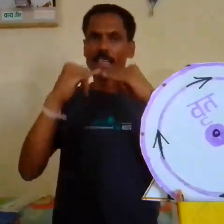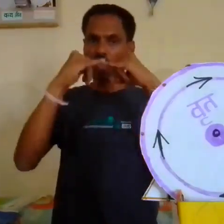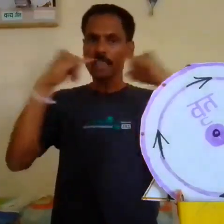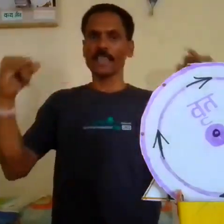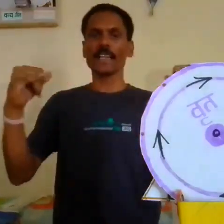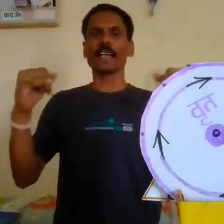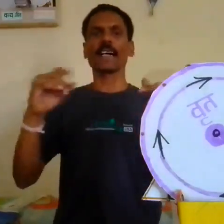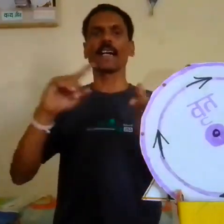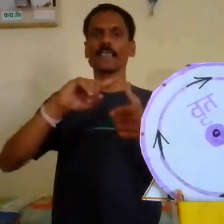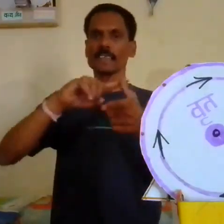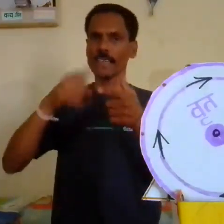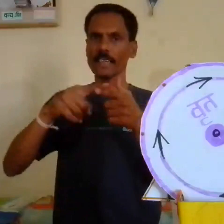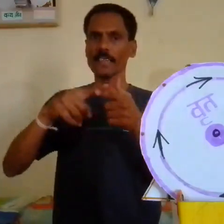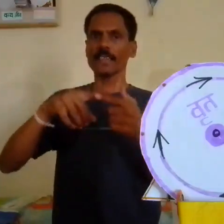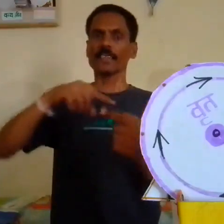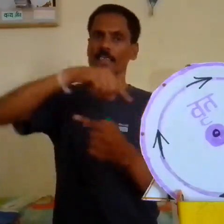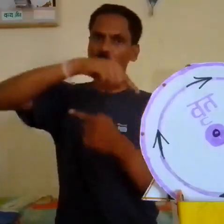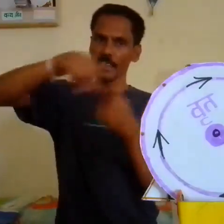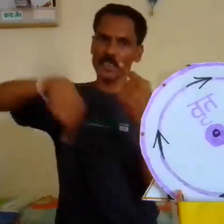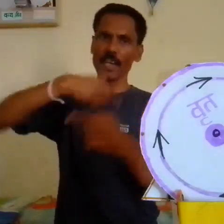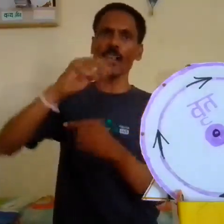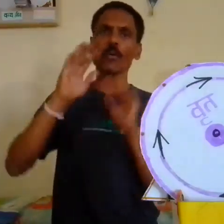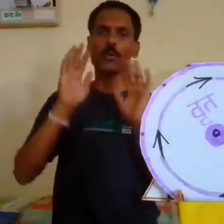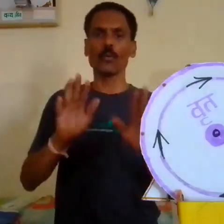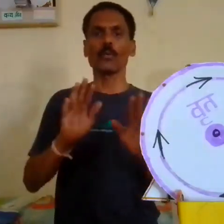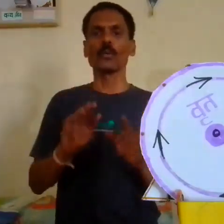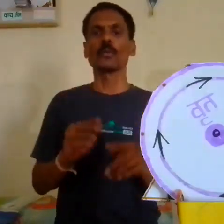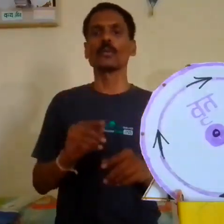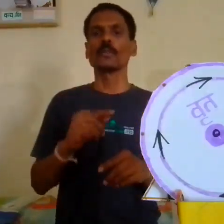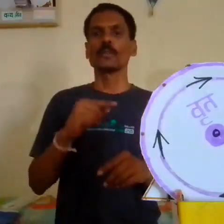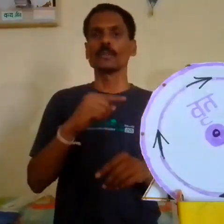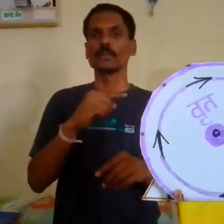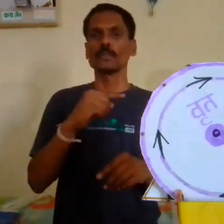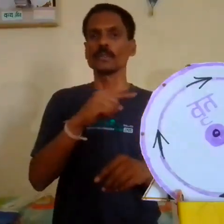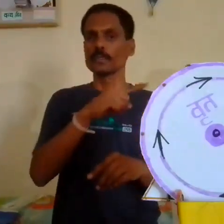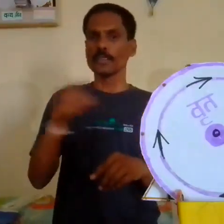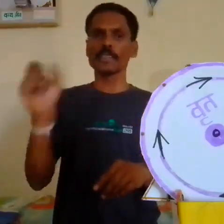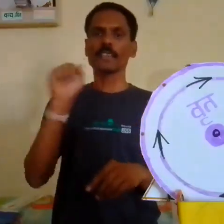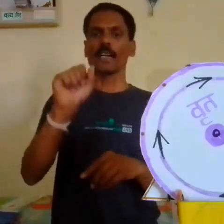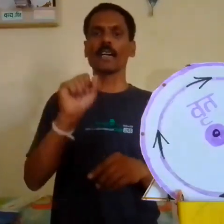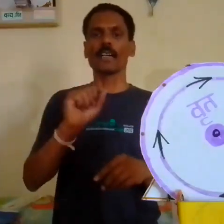रेखा से घिरा हो जिसका